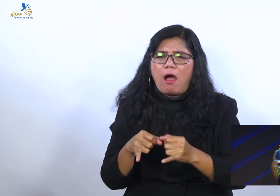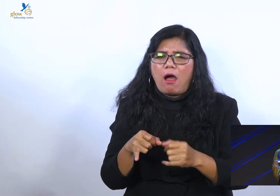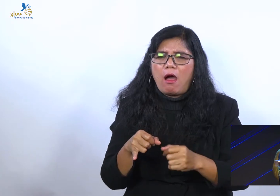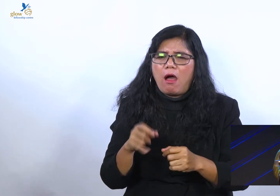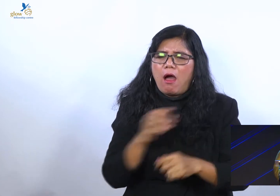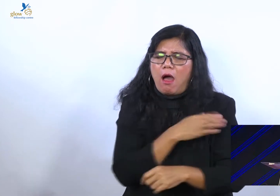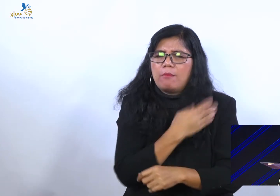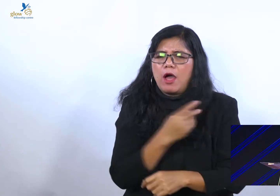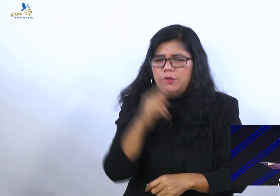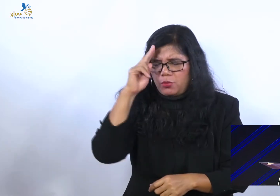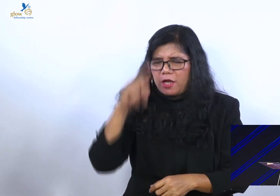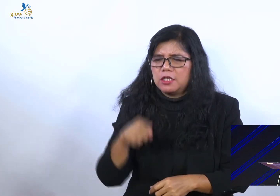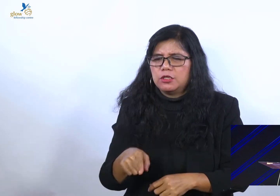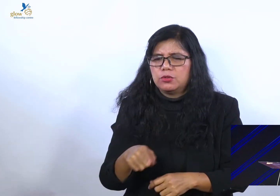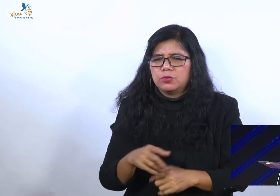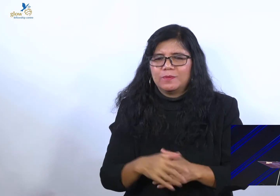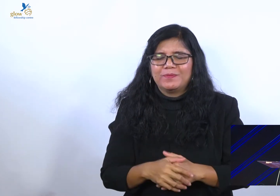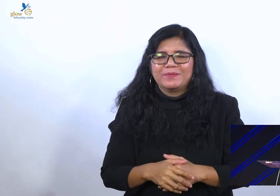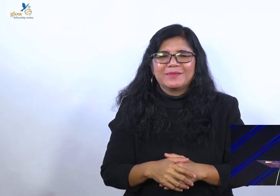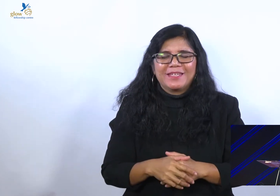Kalau paranormal boleh.